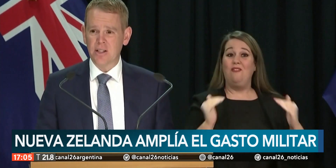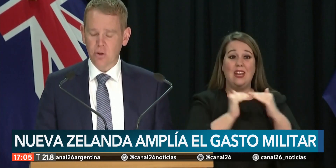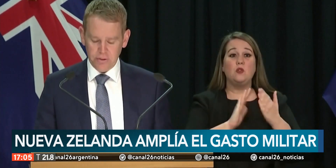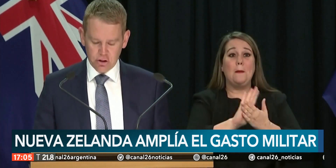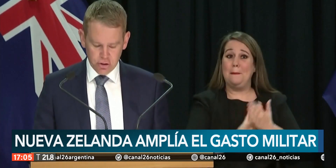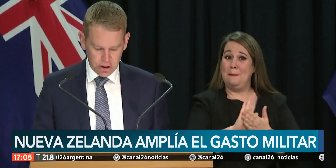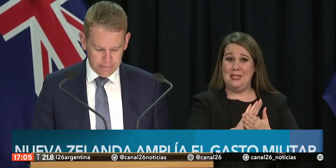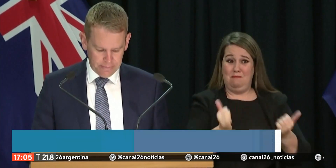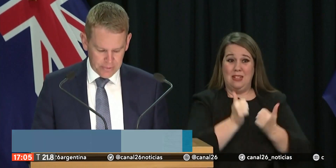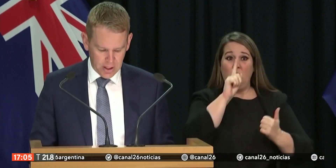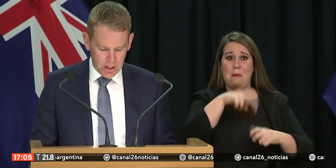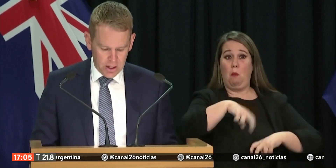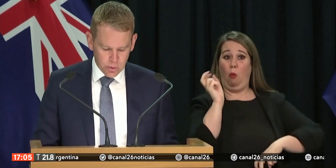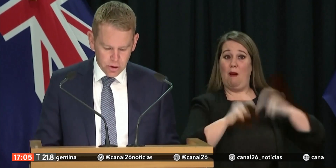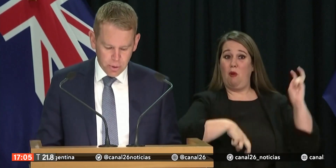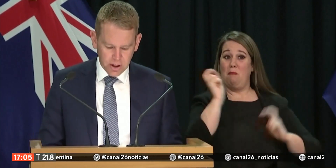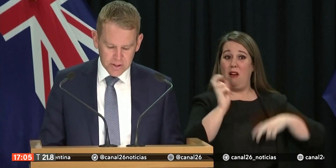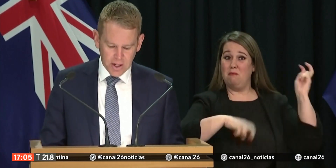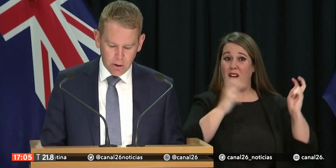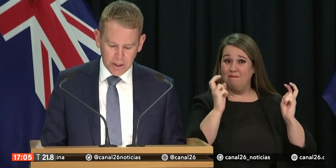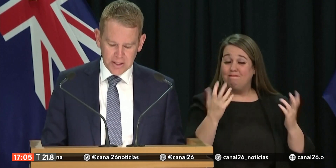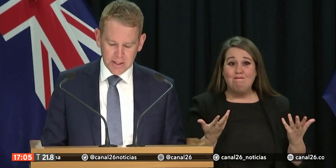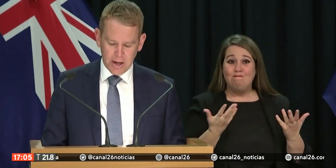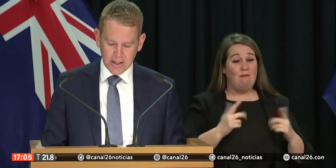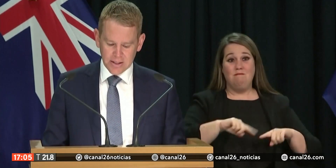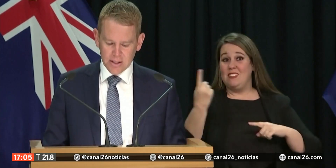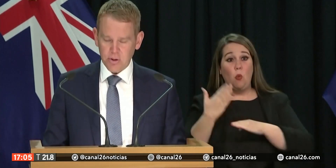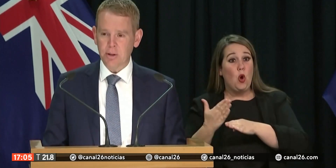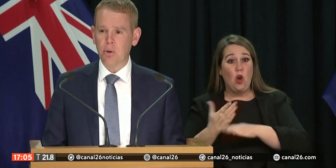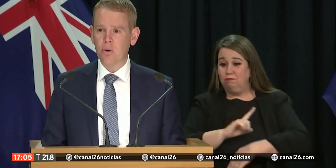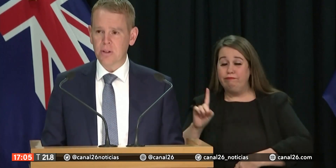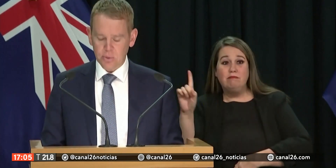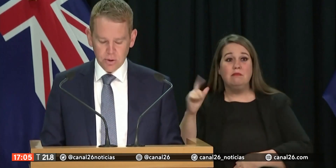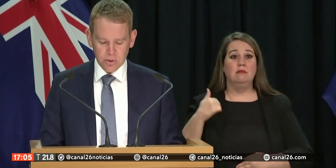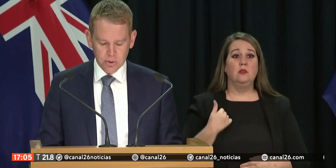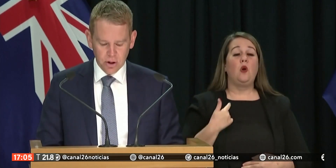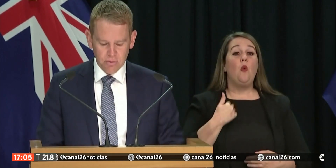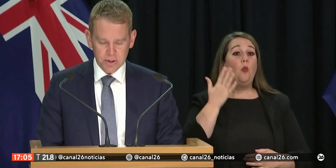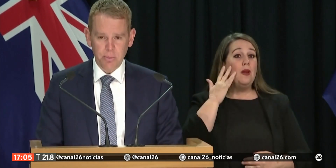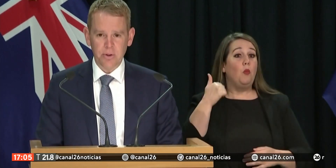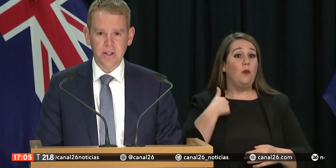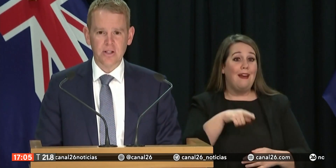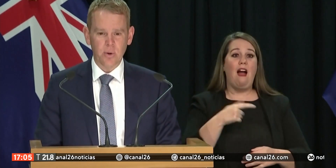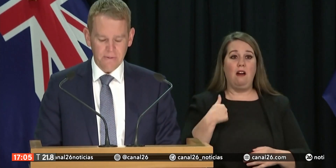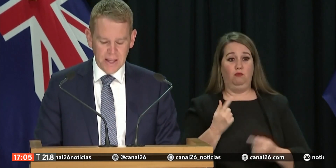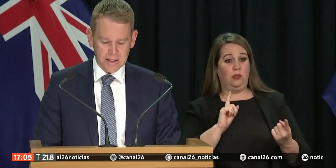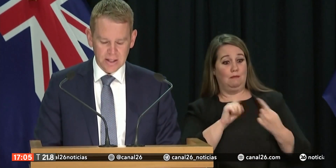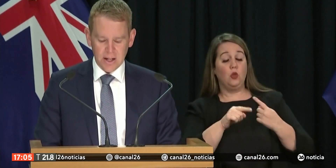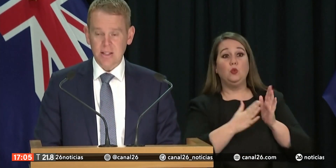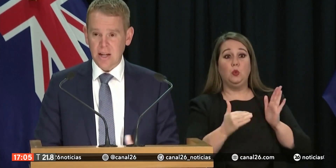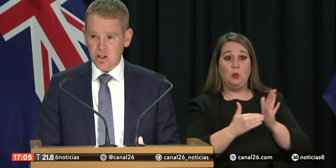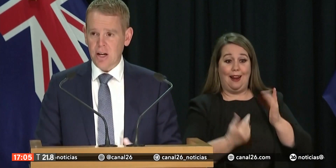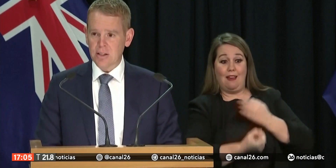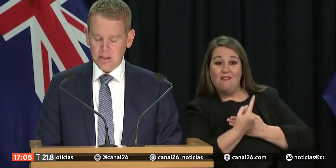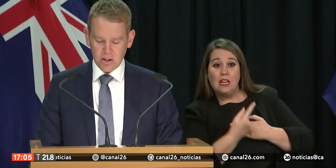,46 millones de dólares para aumentar los salarios del personal de defensa y 207 millones de dólares para mejorar los